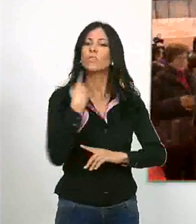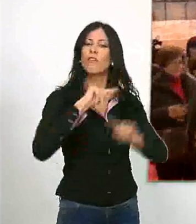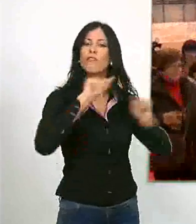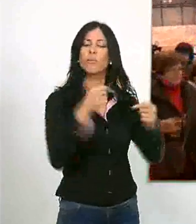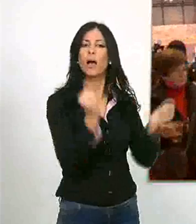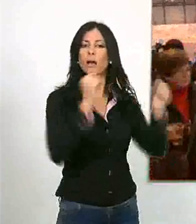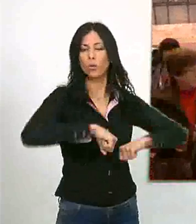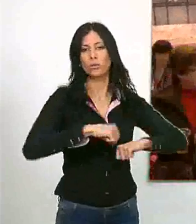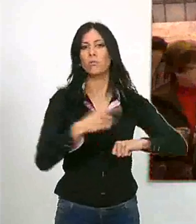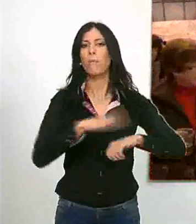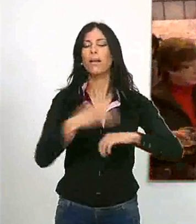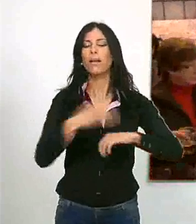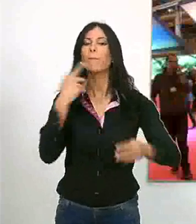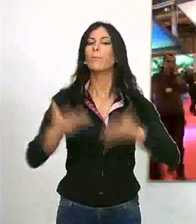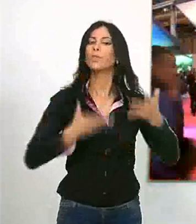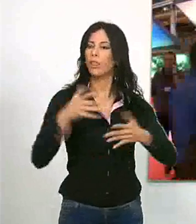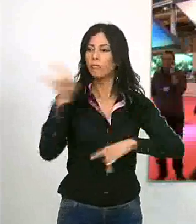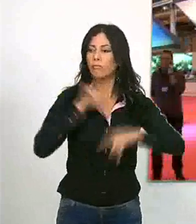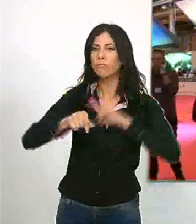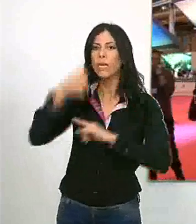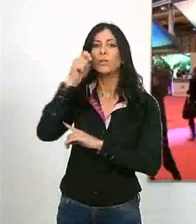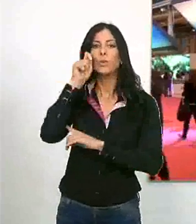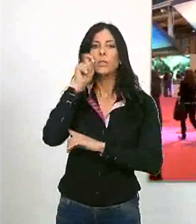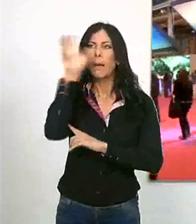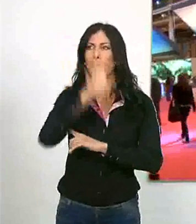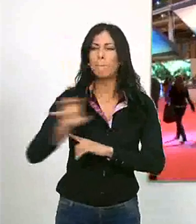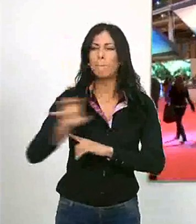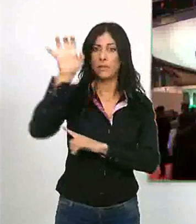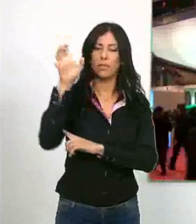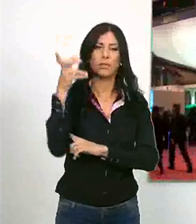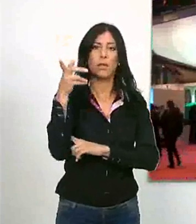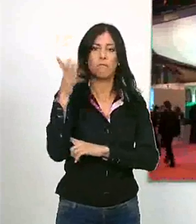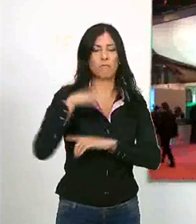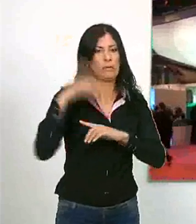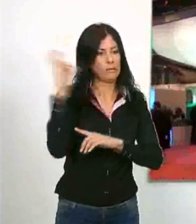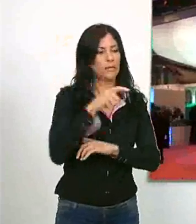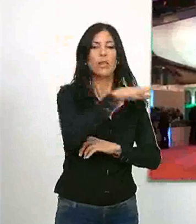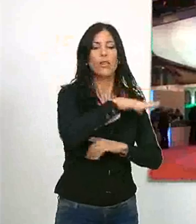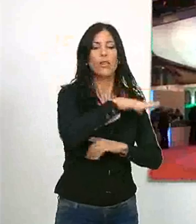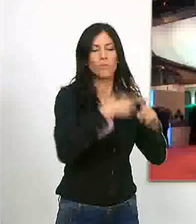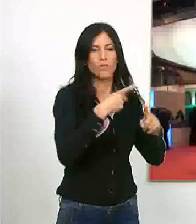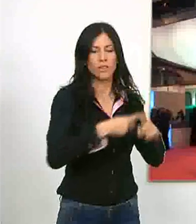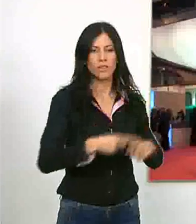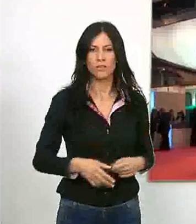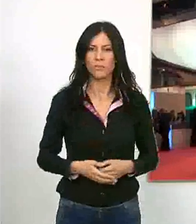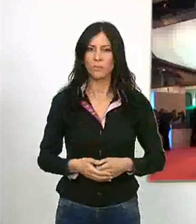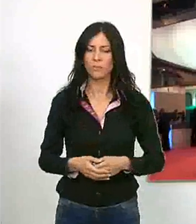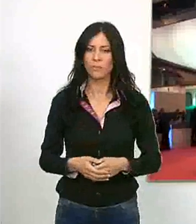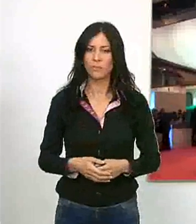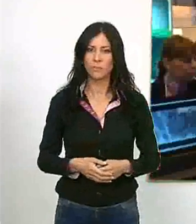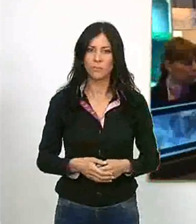han firmado un acuerdo para potenciar la llegada de turistas de países del este al municipio sexitano.